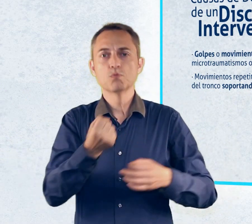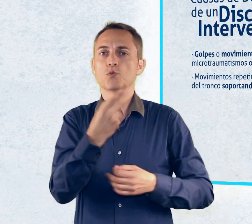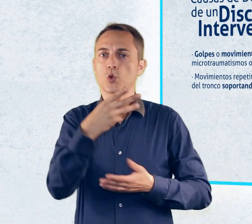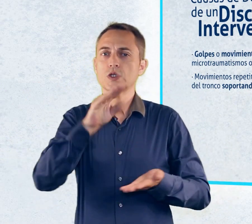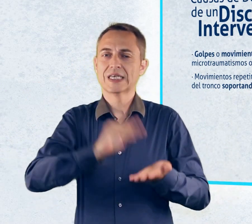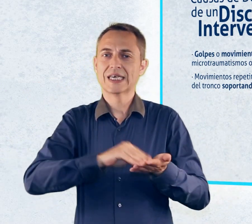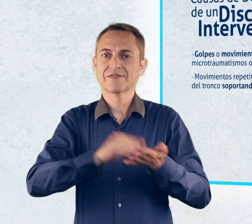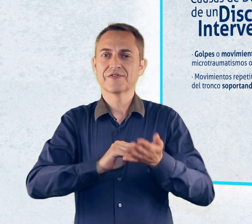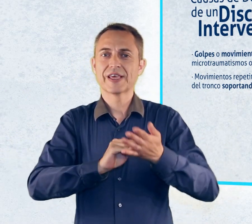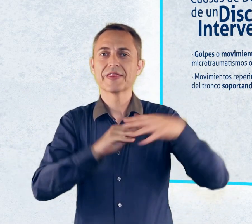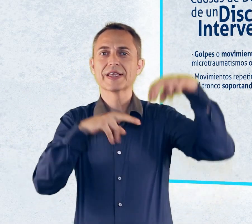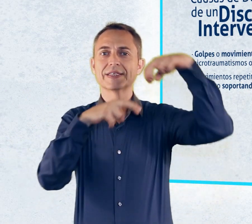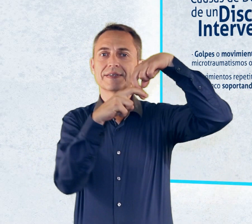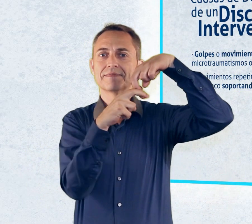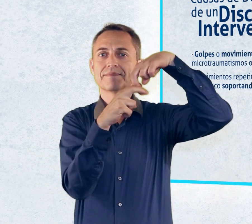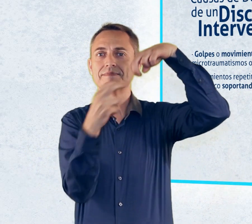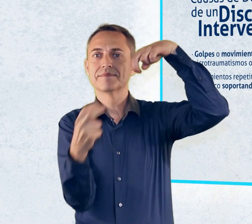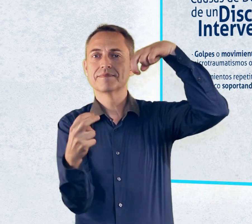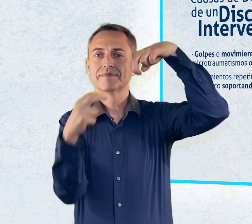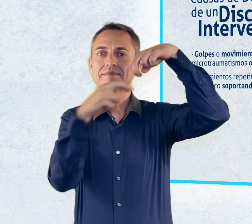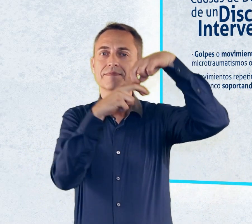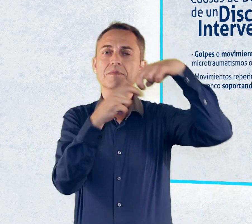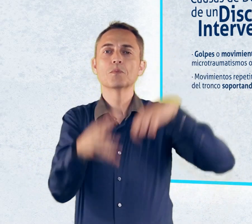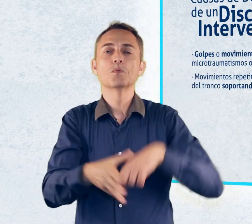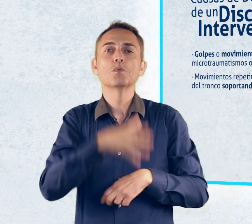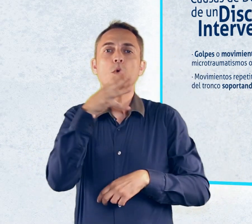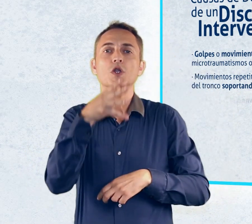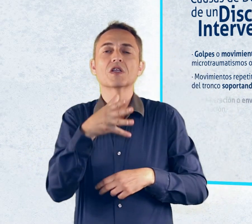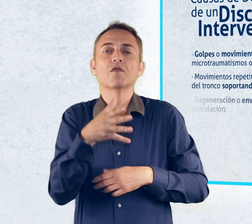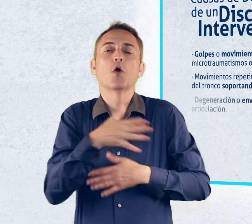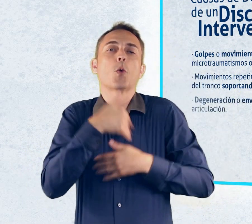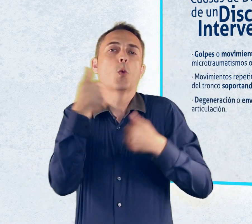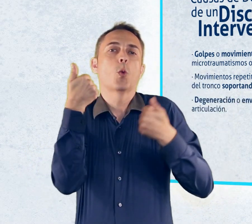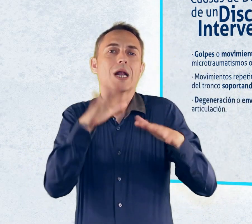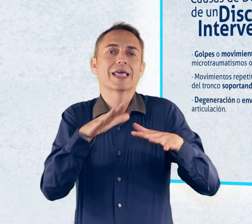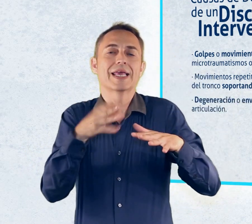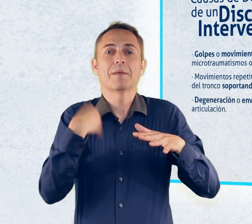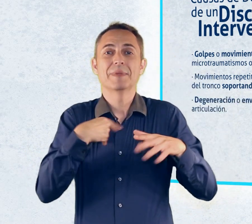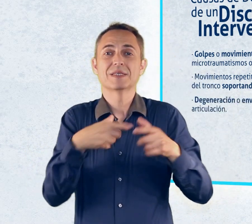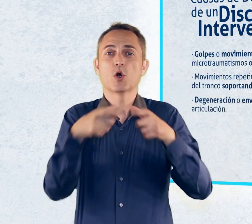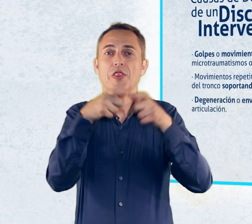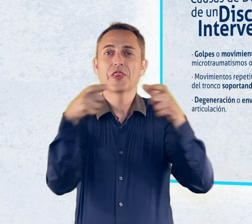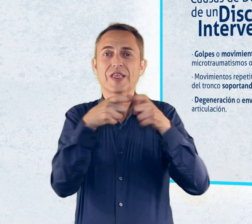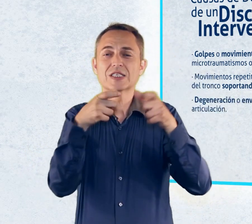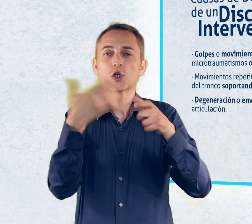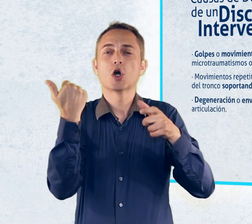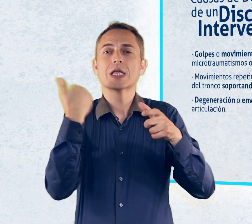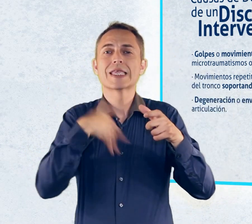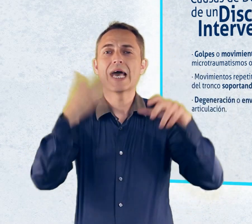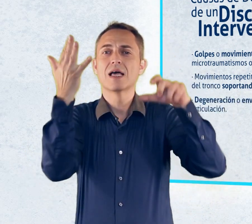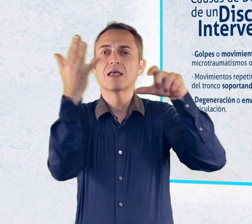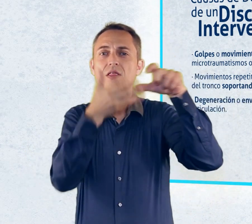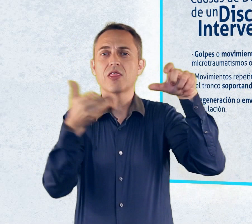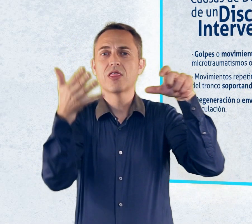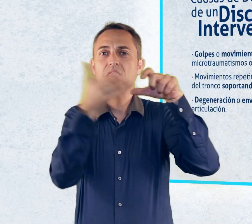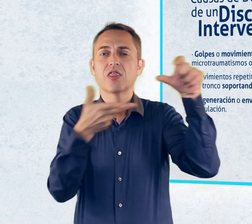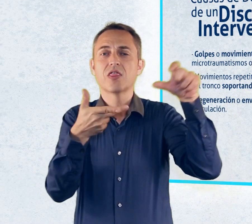ocurre debido a que por algún motivo el disco se ha deteriorado, es decir, por efectos de su envejecimiento y